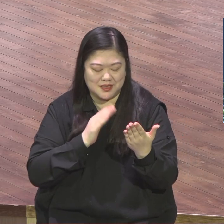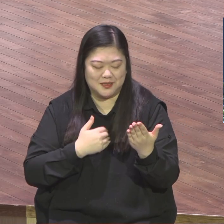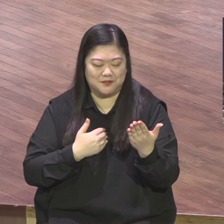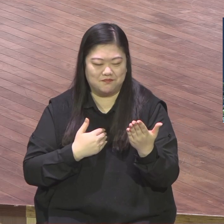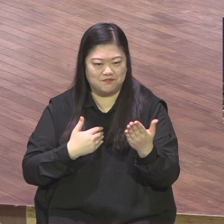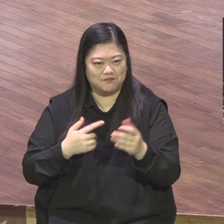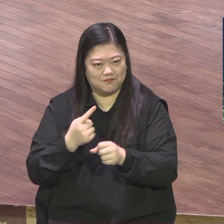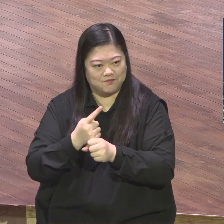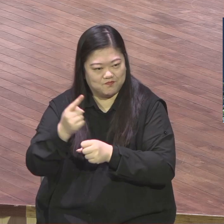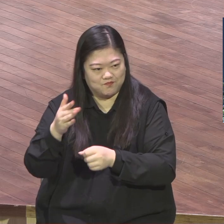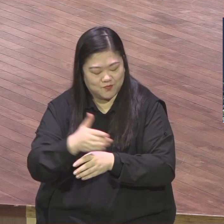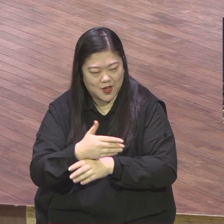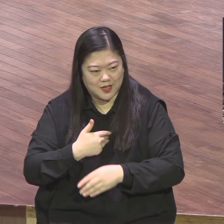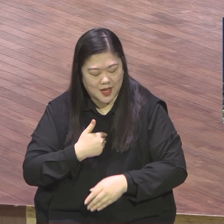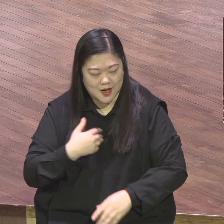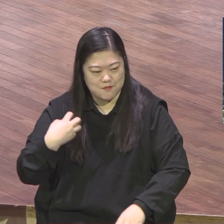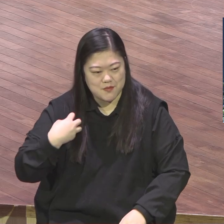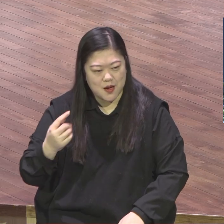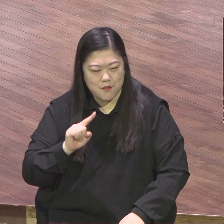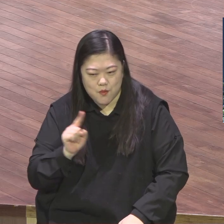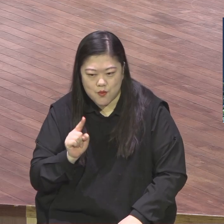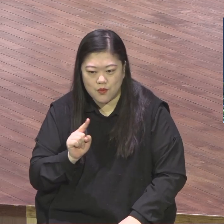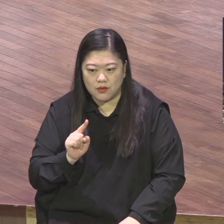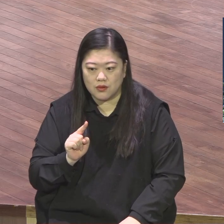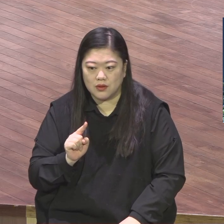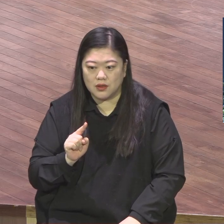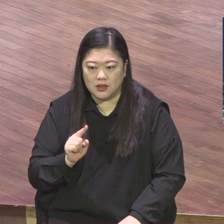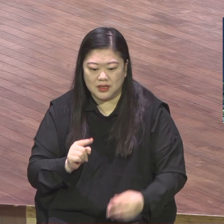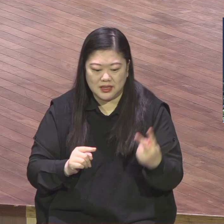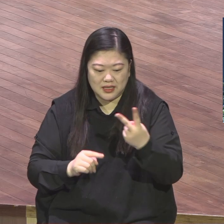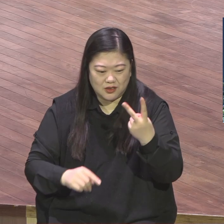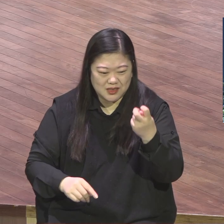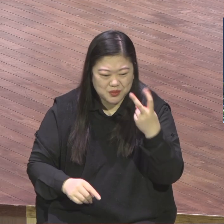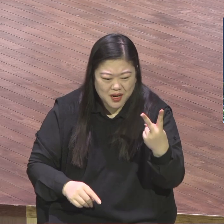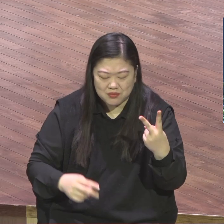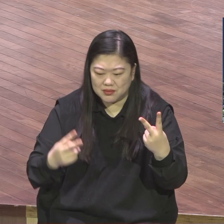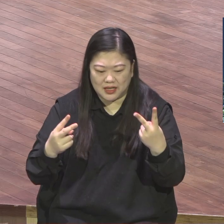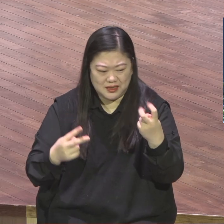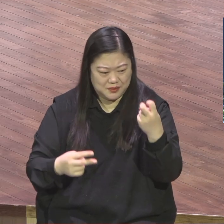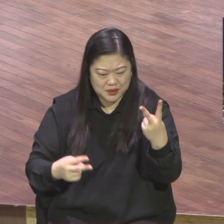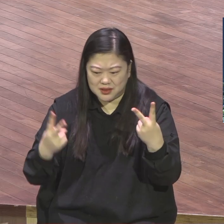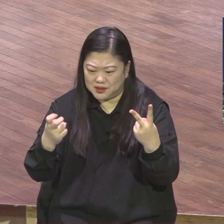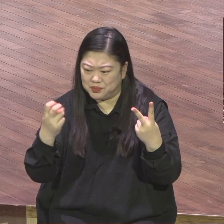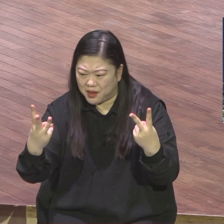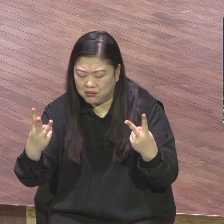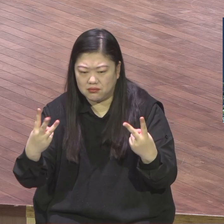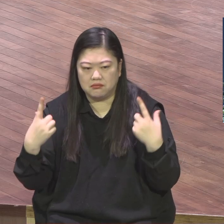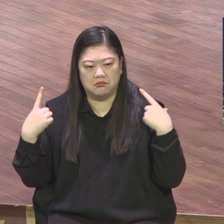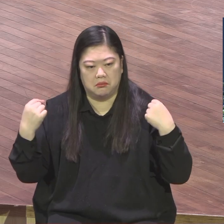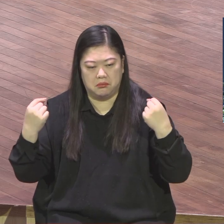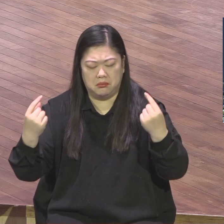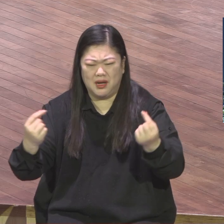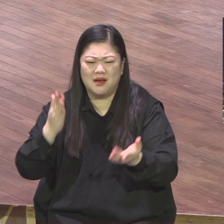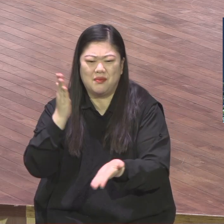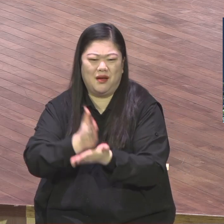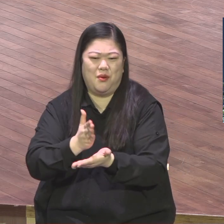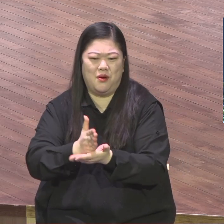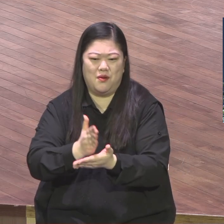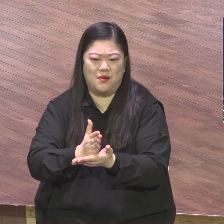이전과는 좀 차원이 달라야 된다 그렇게 말씀을 드리고 있습니다. 여러분이 어떤